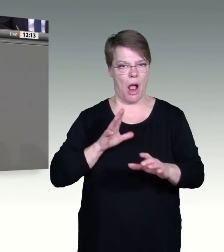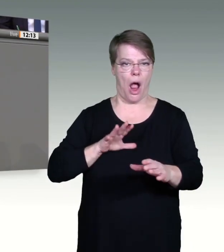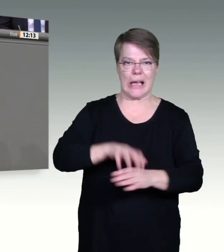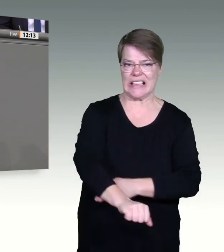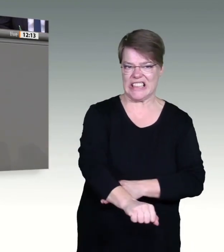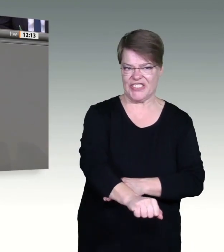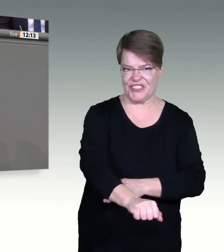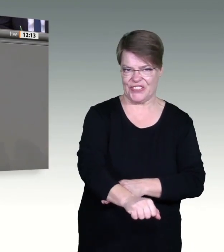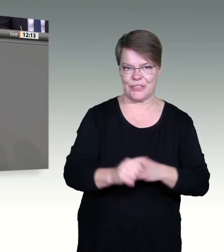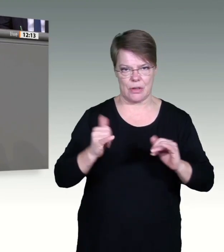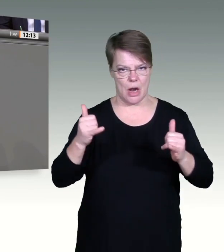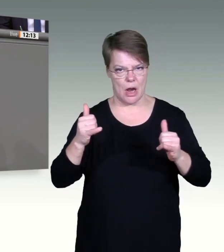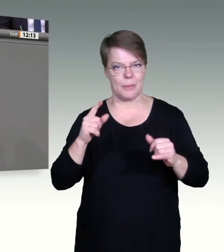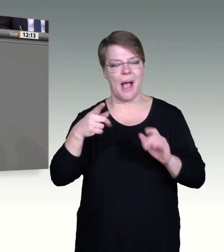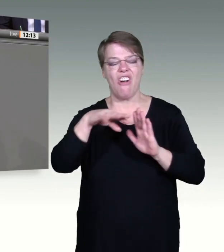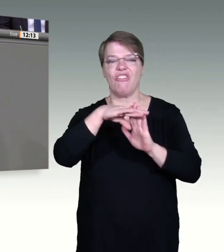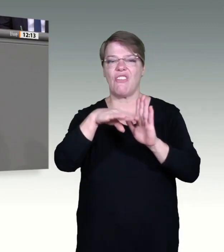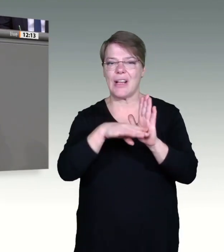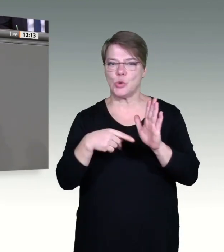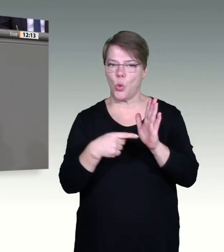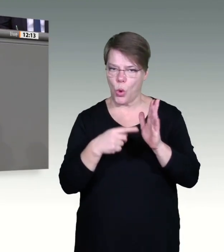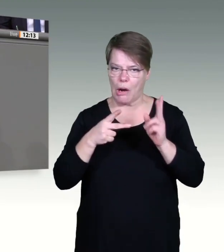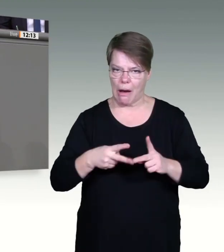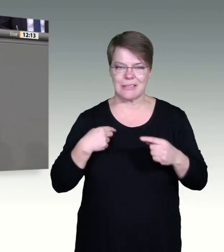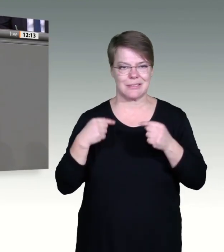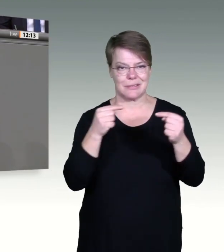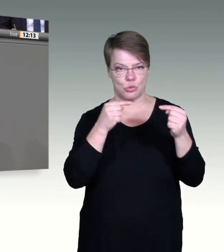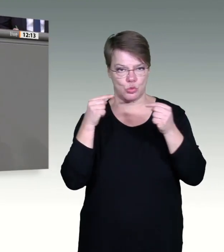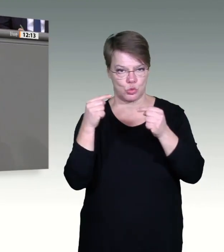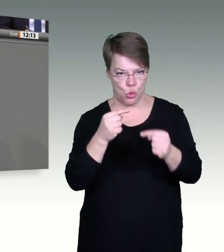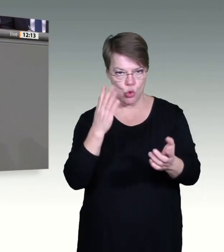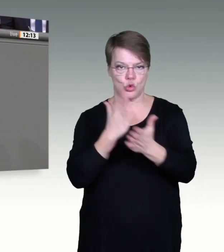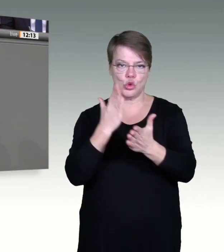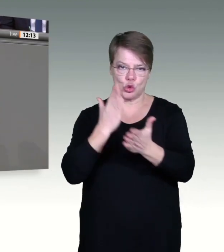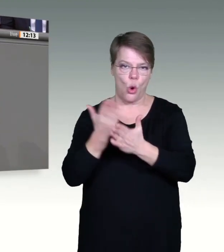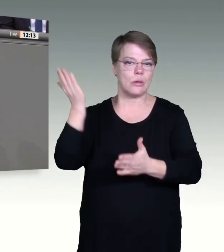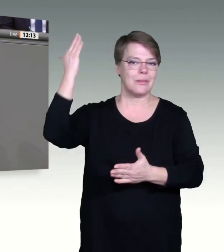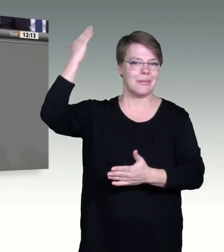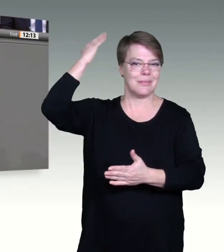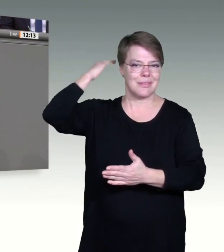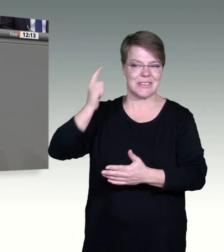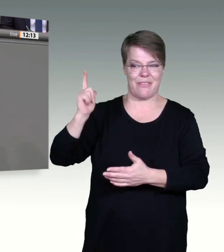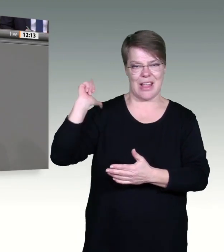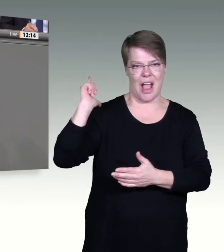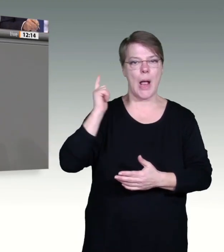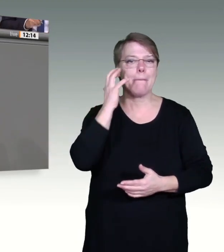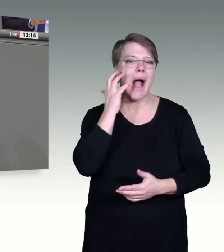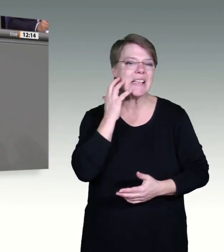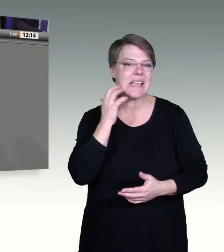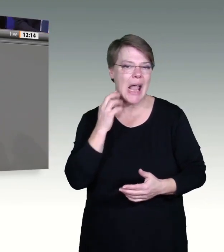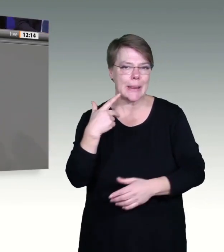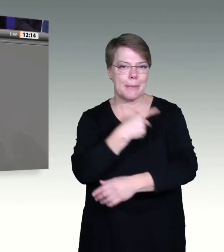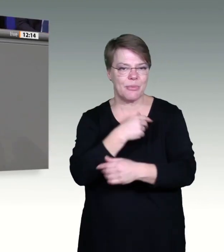aussuchen, von wem sie versorgt, gepflegt oder betreut werden. Aber sie müssen sich doch darauf verlassen können,